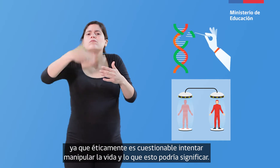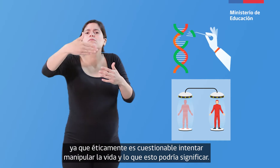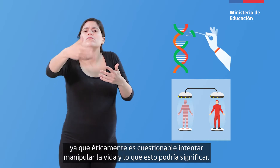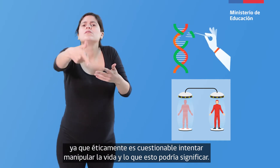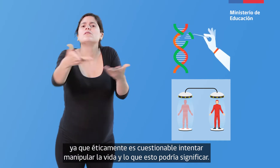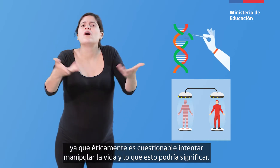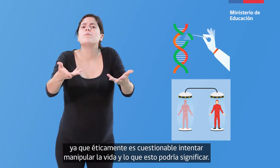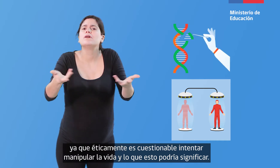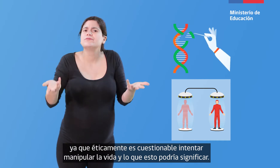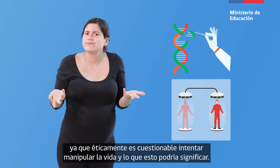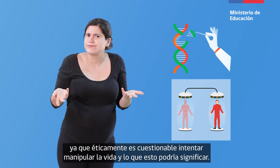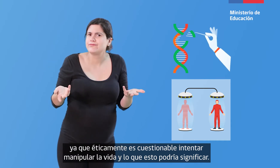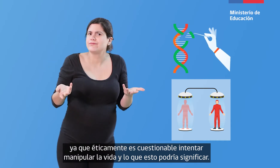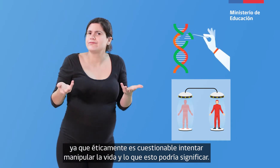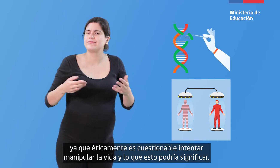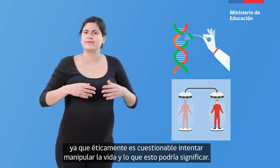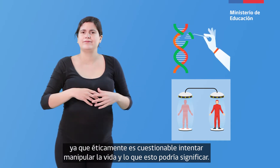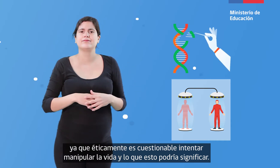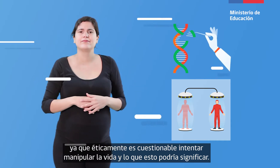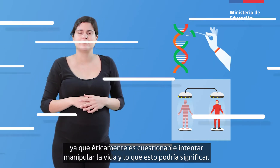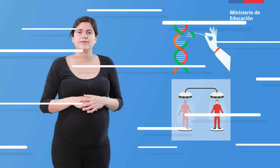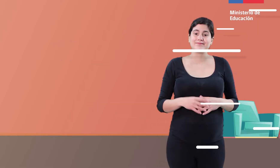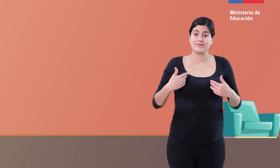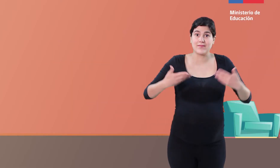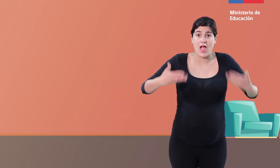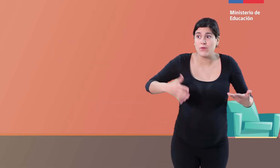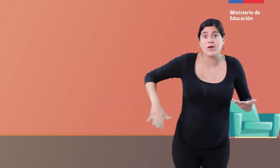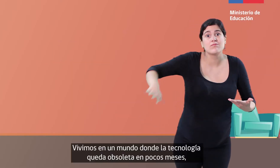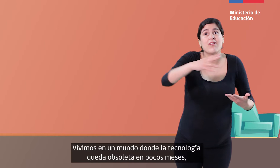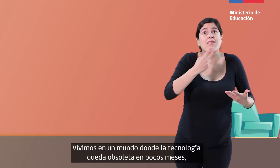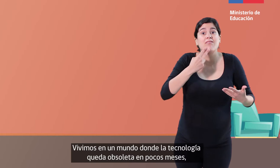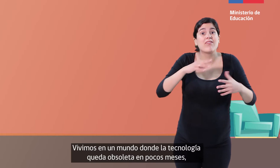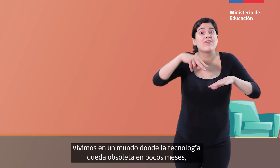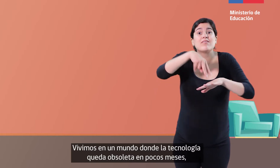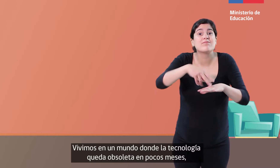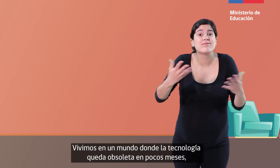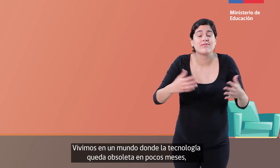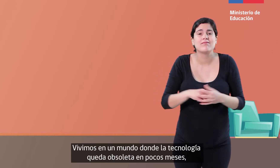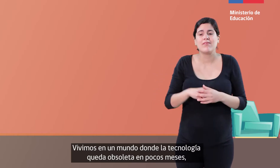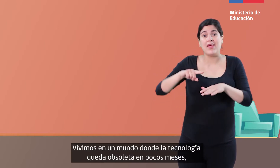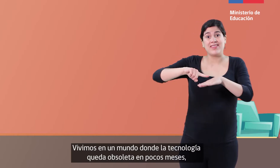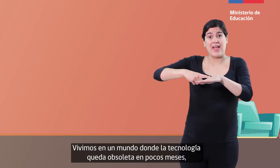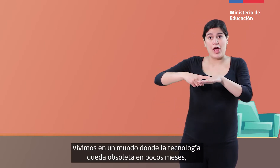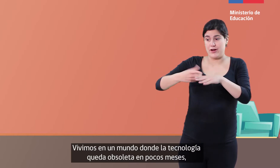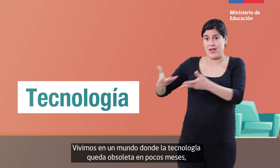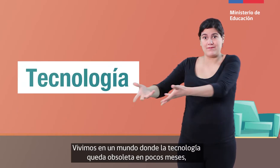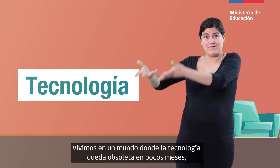manipular la vida y lo que esto podría significar. Vivimos en un mundo donde la tecnología queda